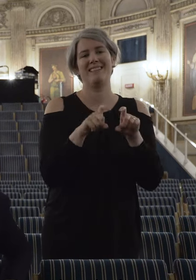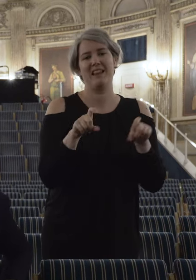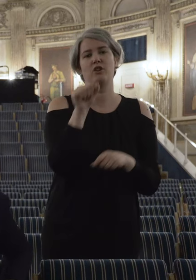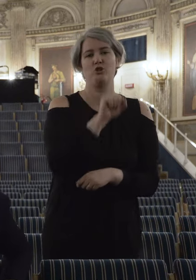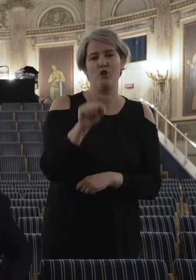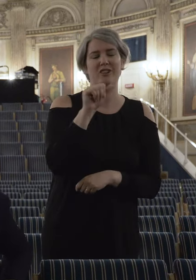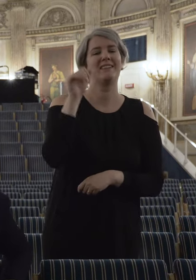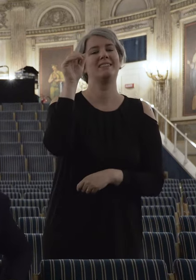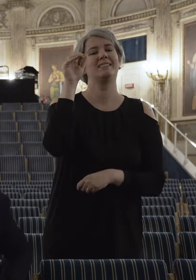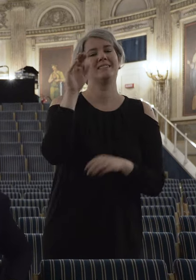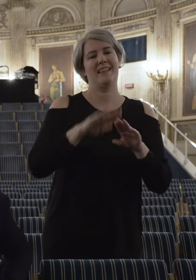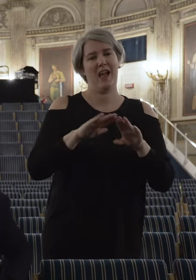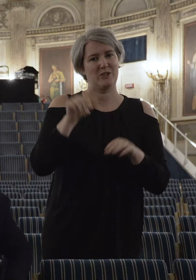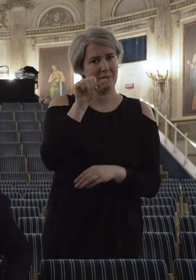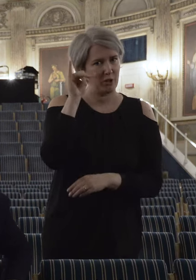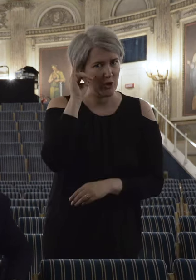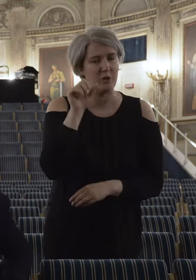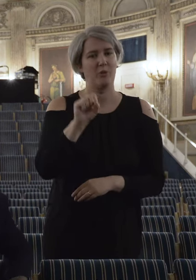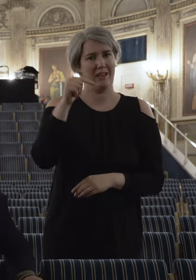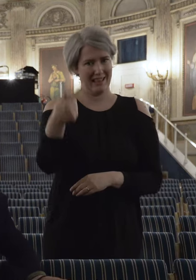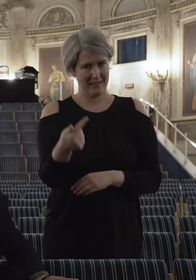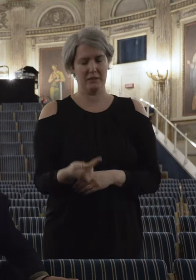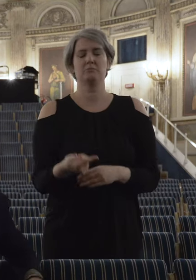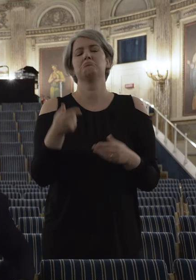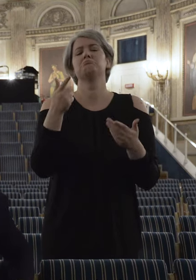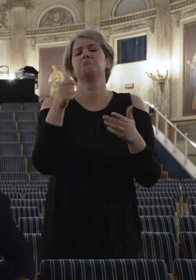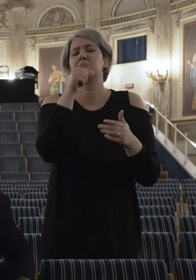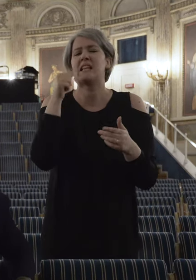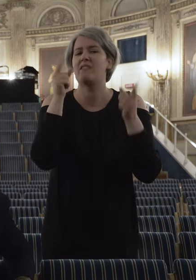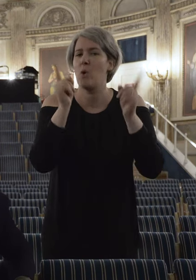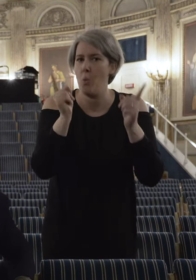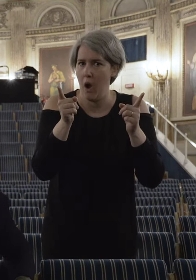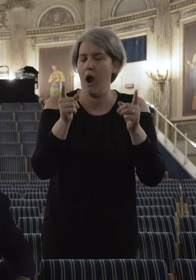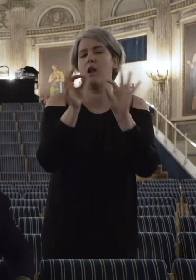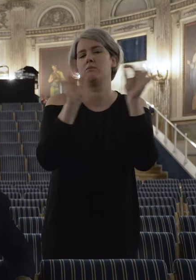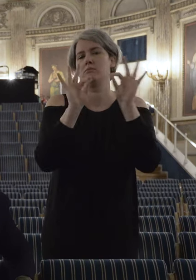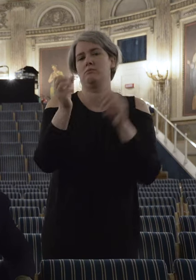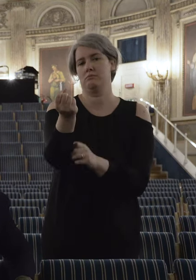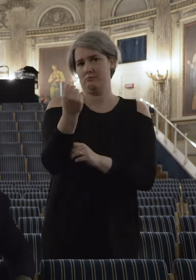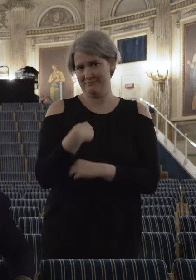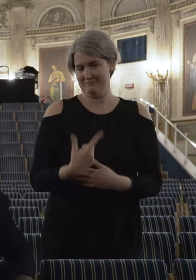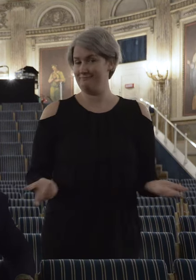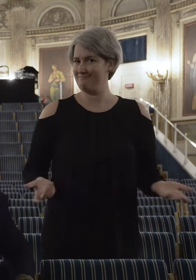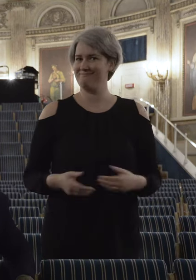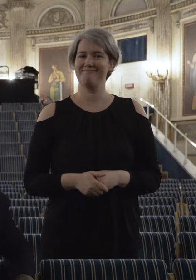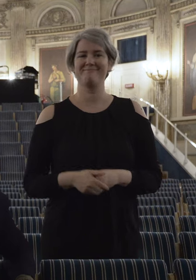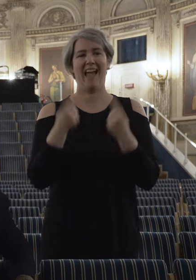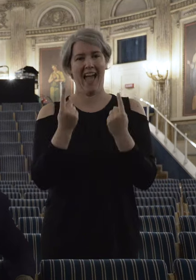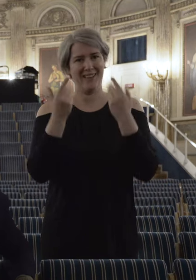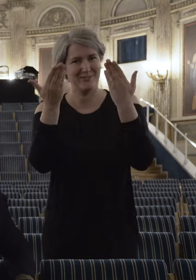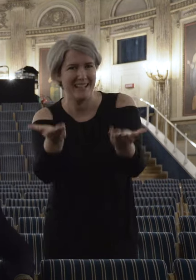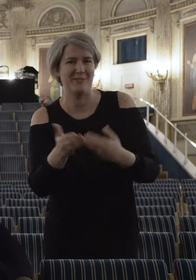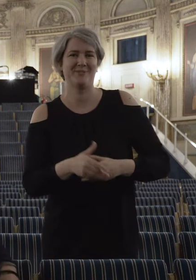-teatrostabile-torino.it specificando eventuali necessità. Ti aspettiamo!